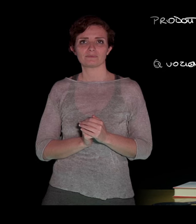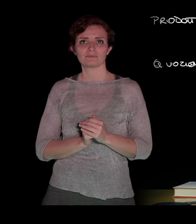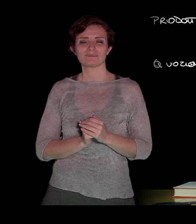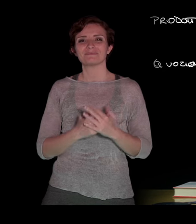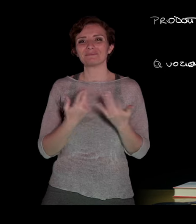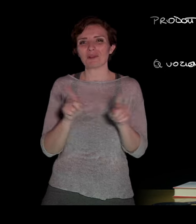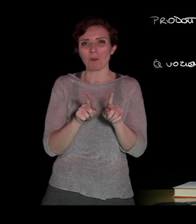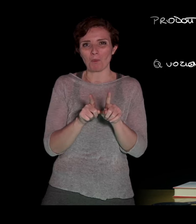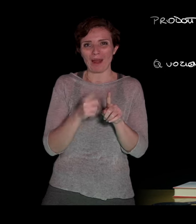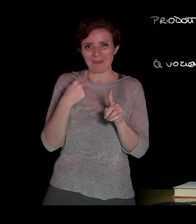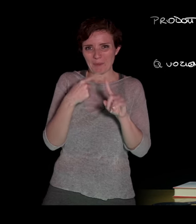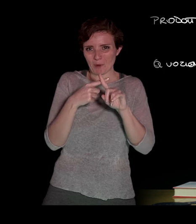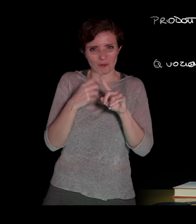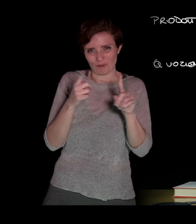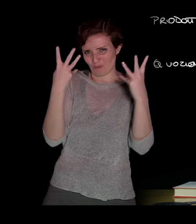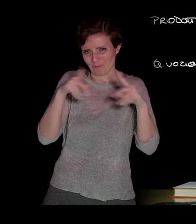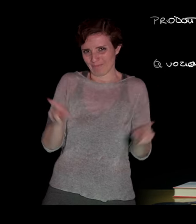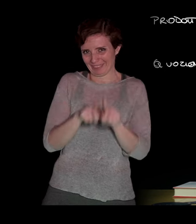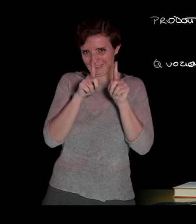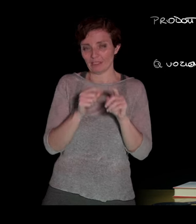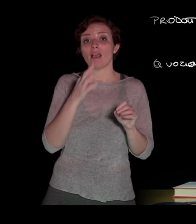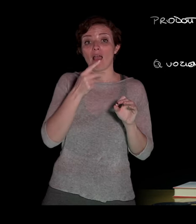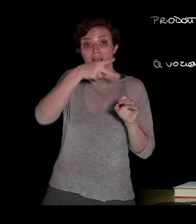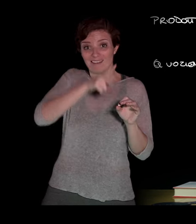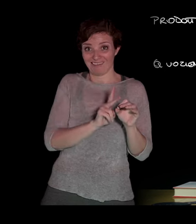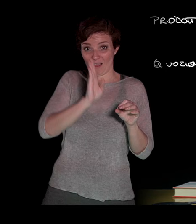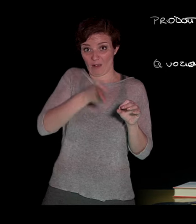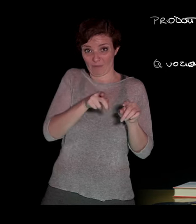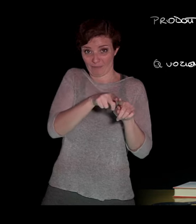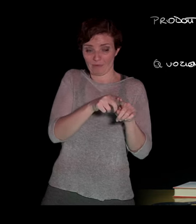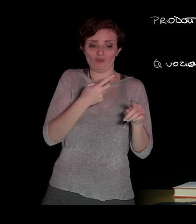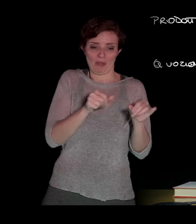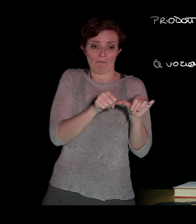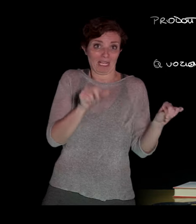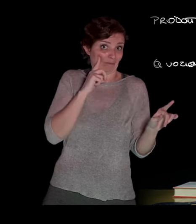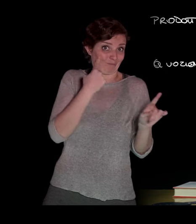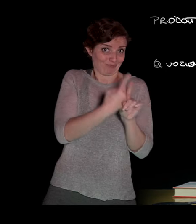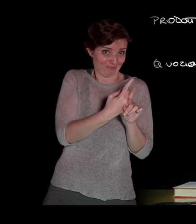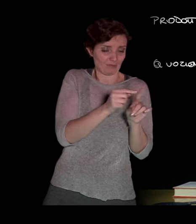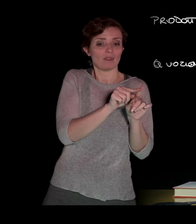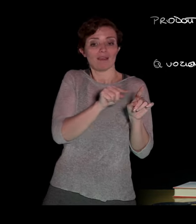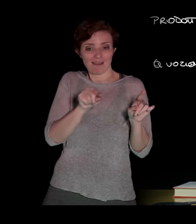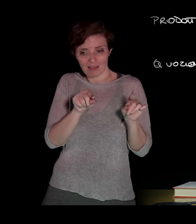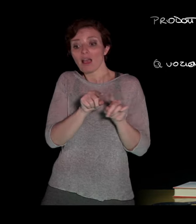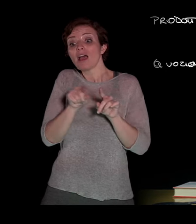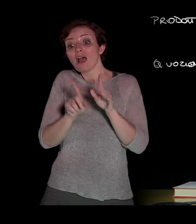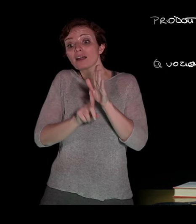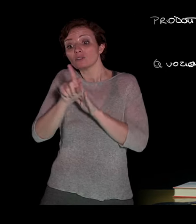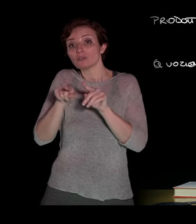in analogia con quanto visto per quanto riguarda il prodotto, il quoziente di due potenze caratterizzate dalla stessa base è una potenza che ha per base la stessa